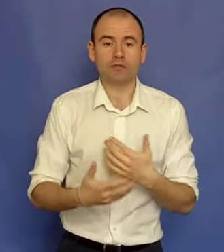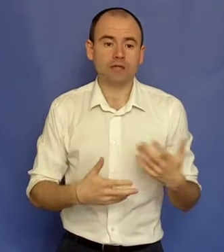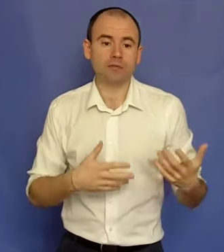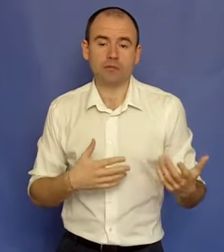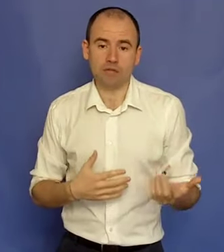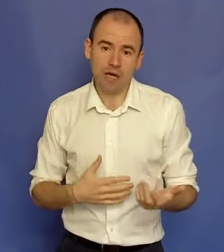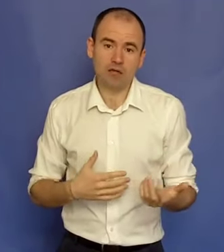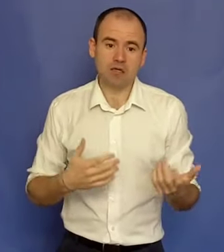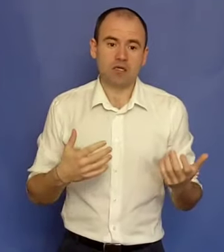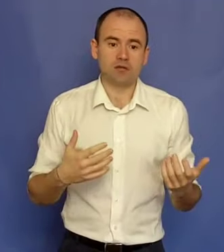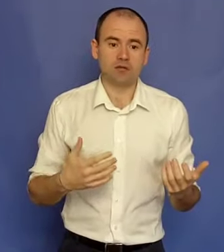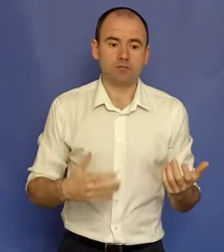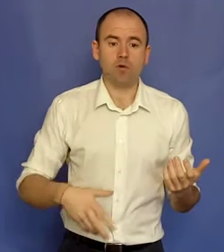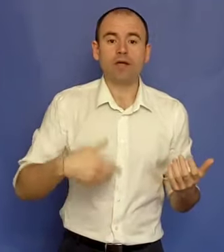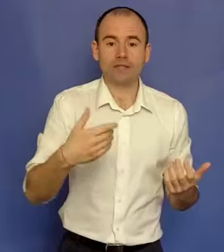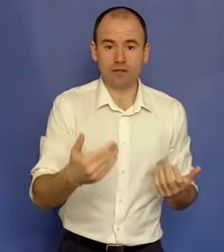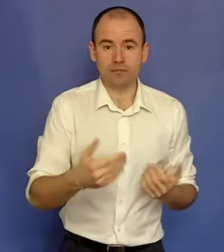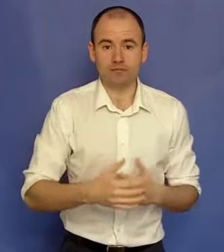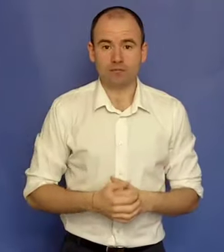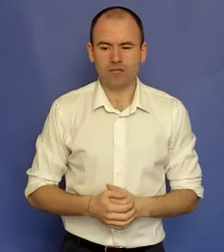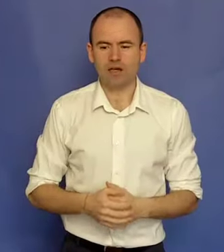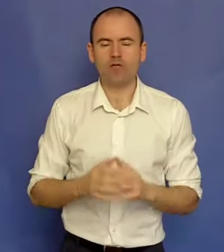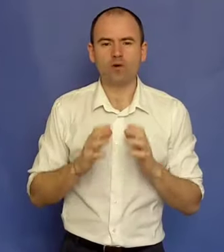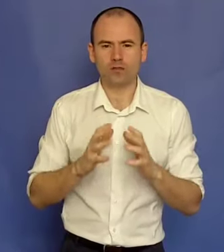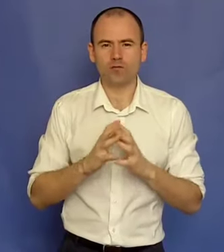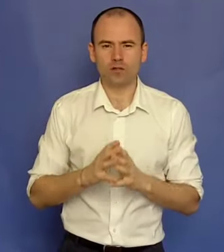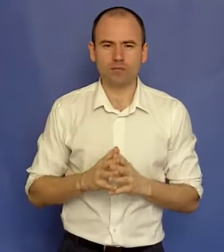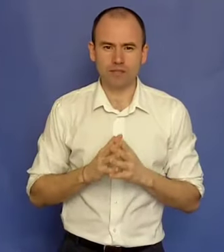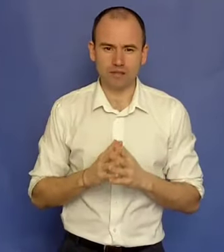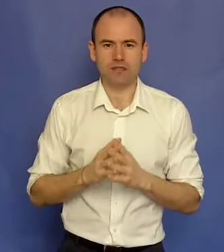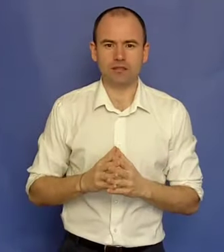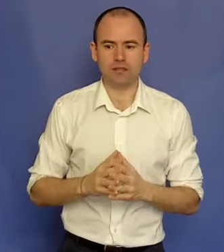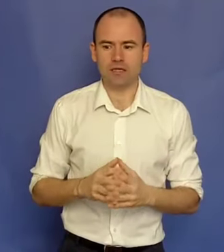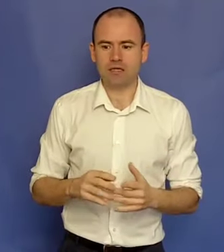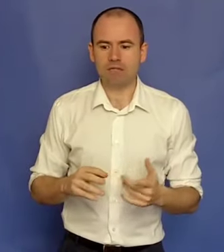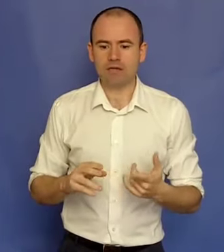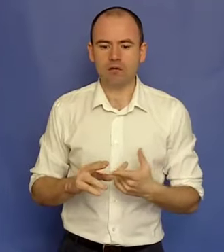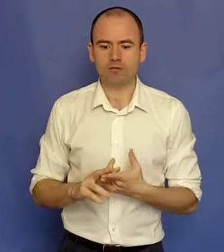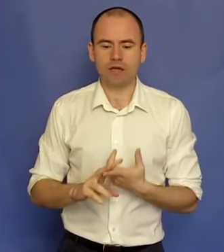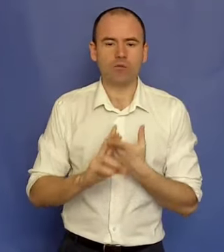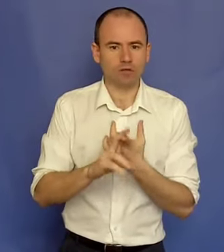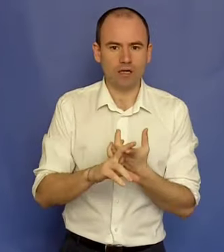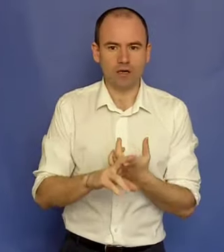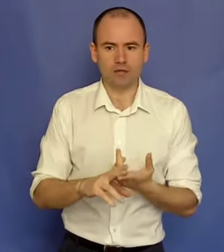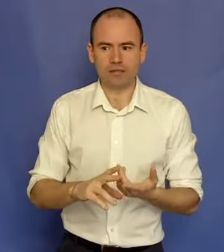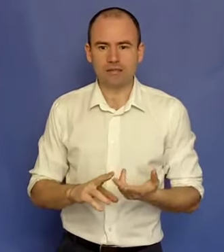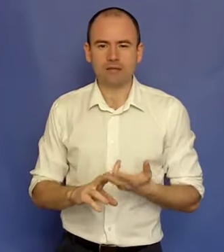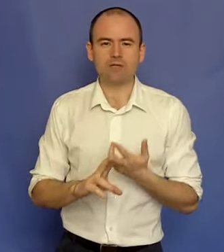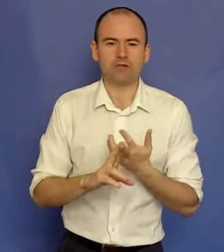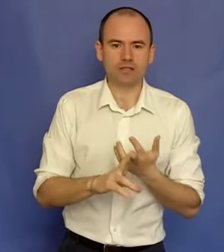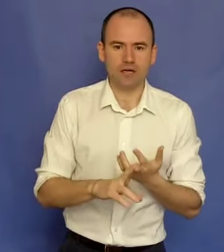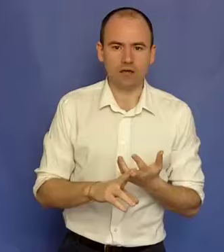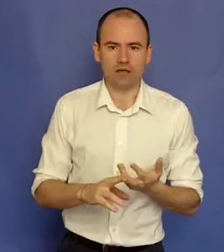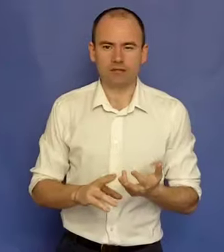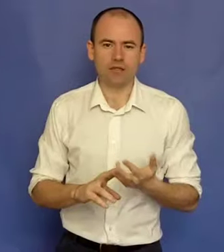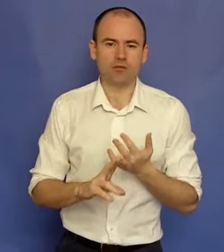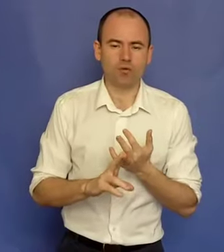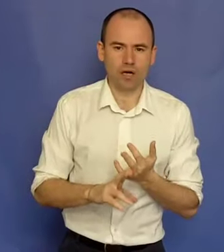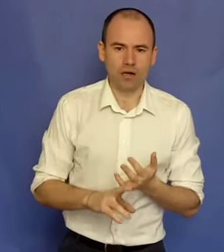trimitea săptămânal o lecție. Erau foarte, foarte bine scrise. Te amuza, te învăța, te educa,